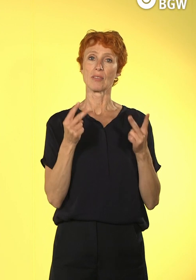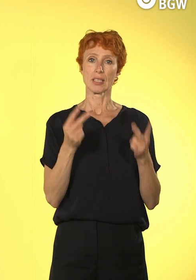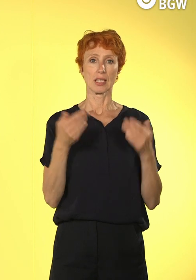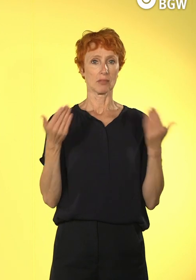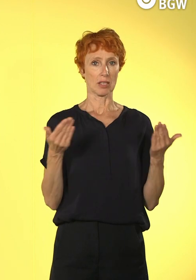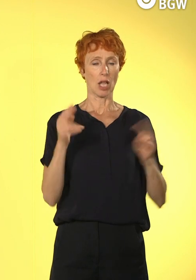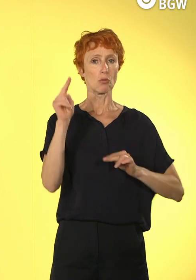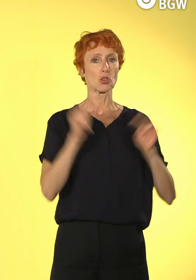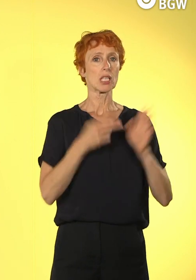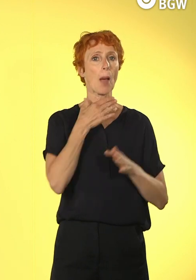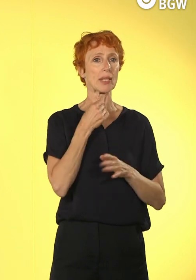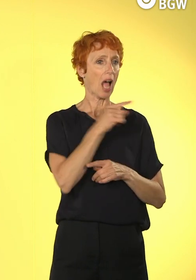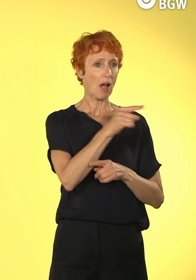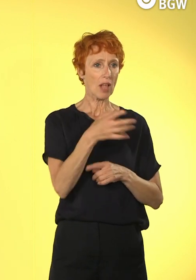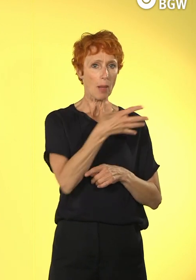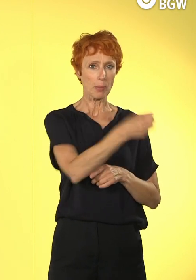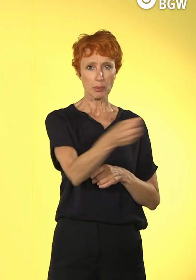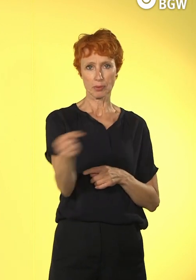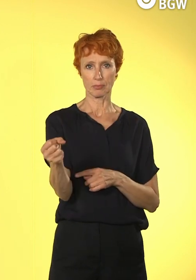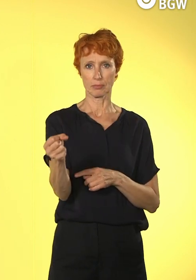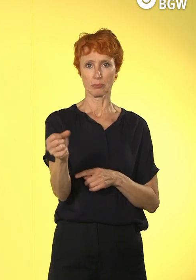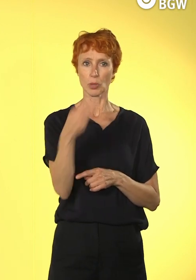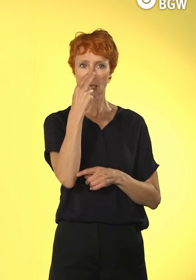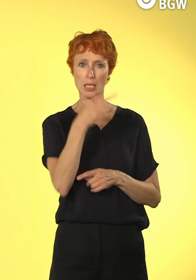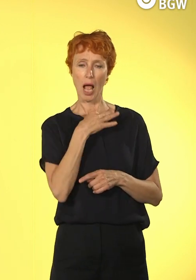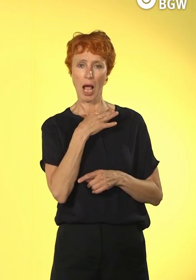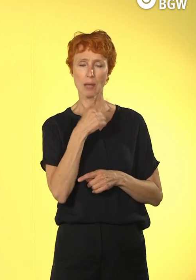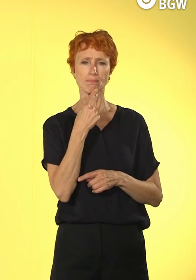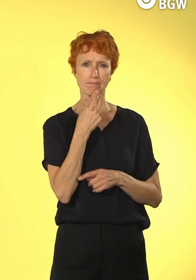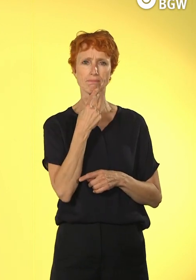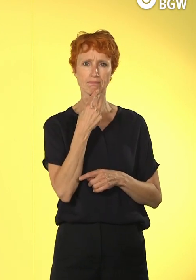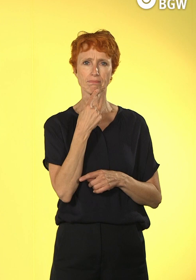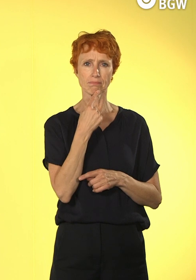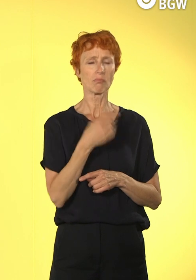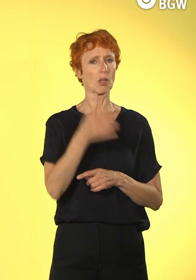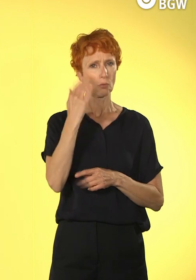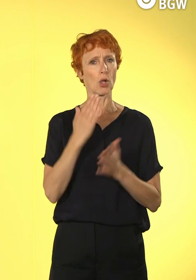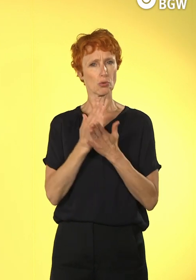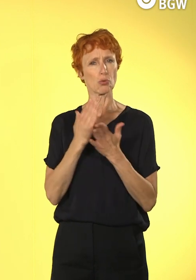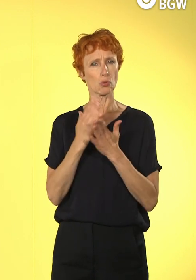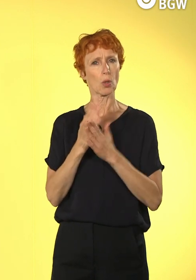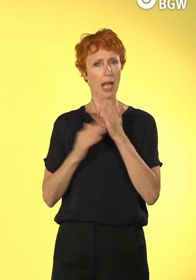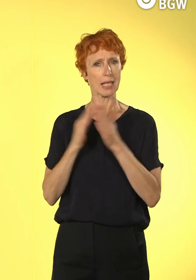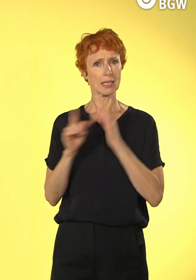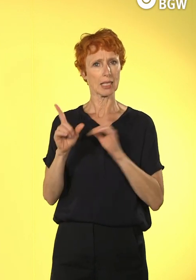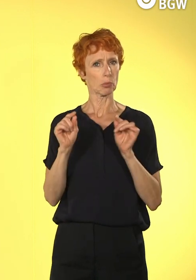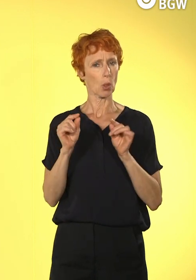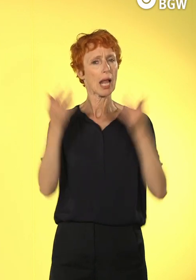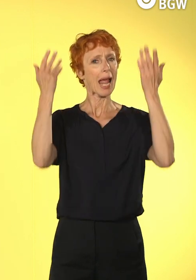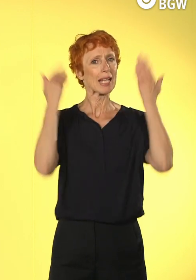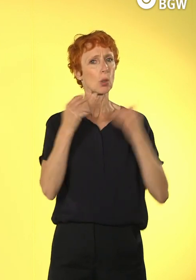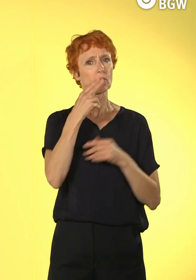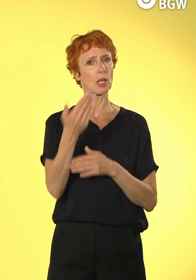Bedarfe zu erkennen und auch zu überlegen, so wie es Herr Roller vorhin gesagt hat, was sind denn die Hintergründe, warum ist denn jemand in der